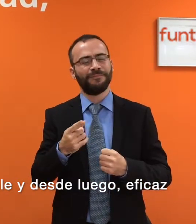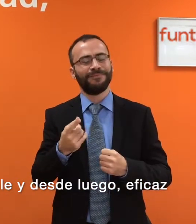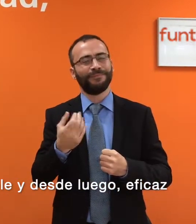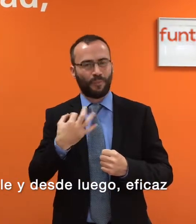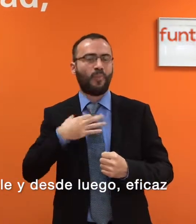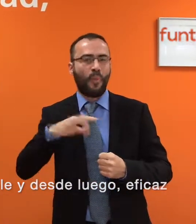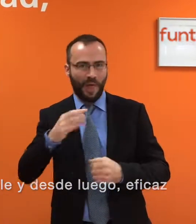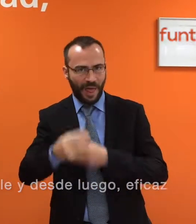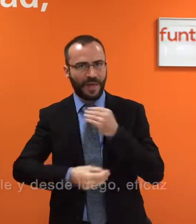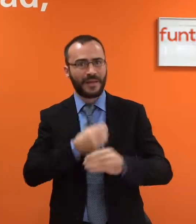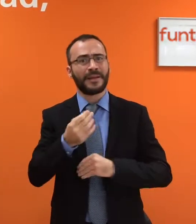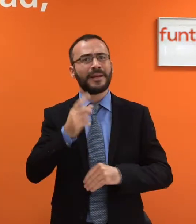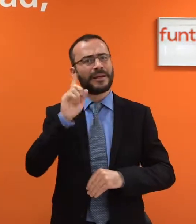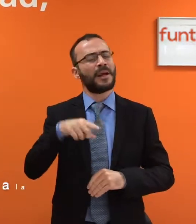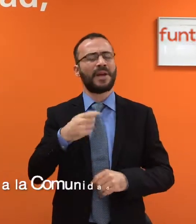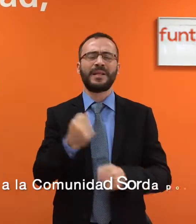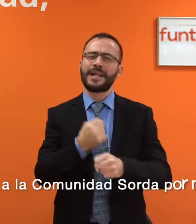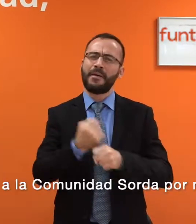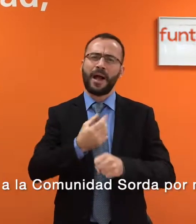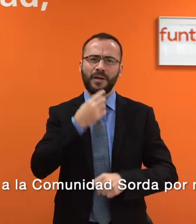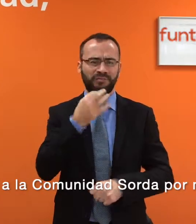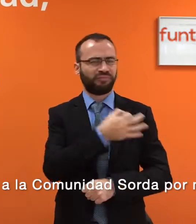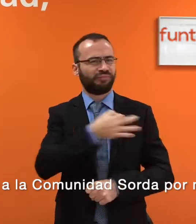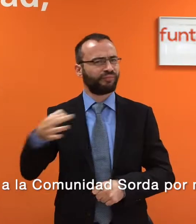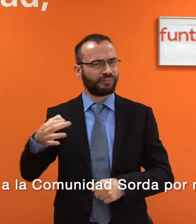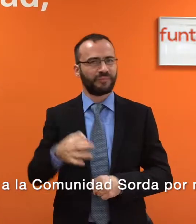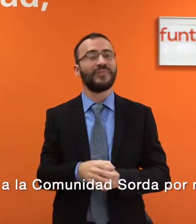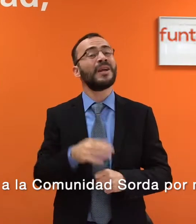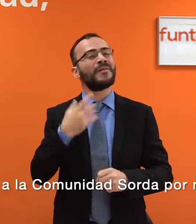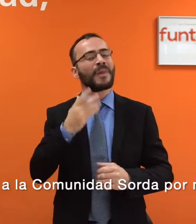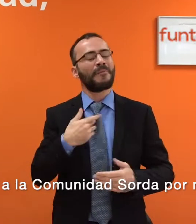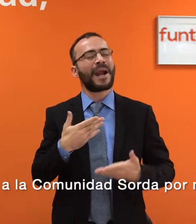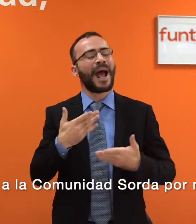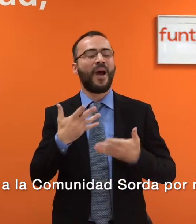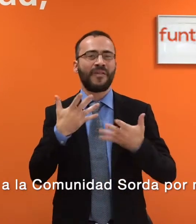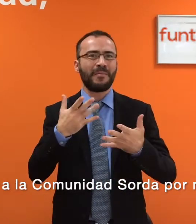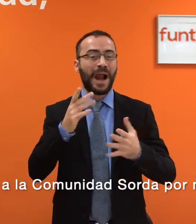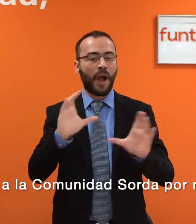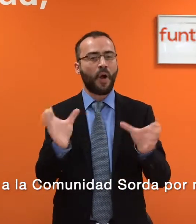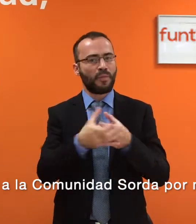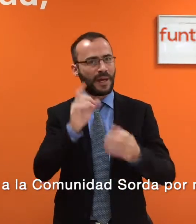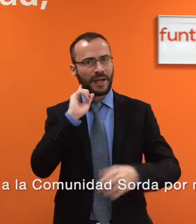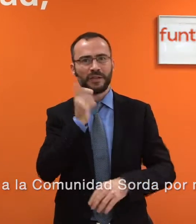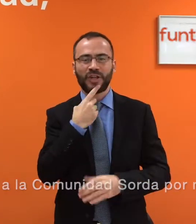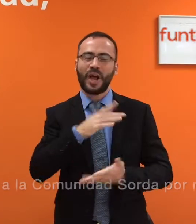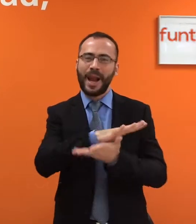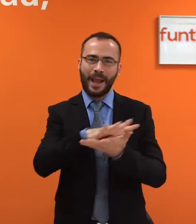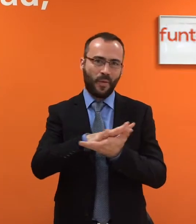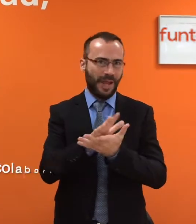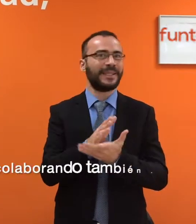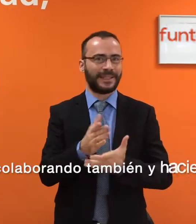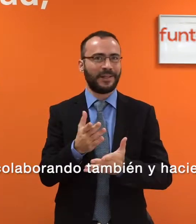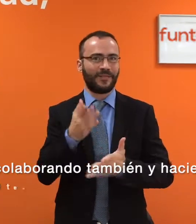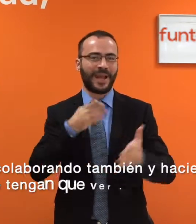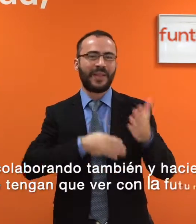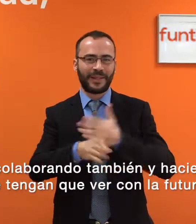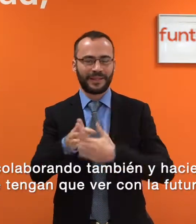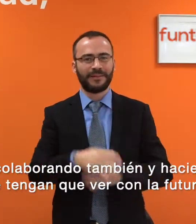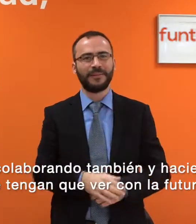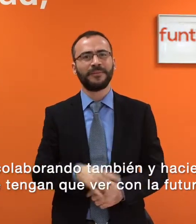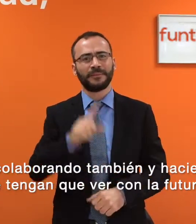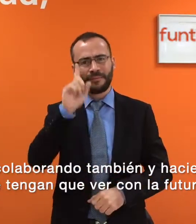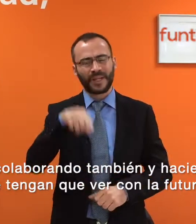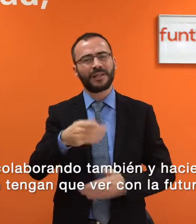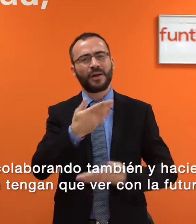desde luego eficaz profesionalmente, acercar cualquier servicio a la comunidad sorda por medio de lengua de signos. Aparte de que estamos